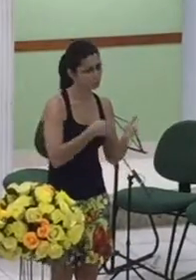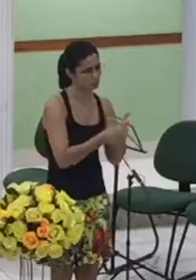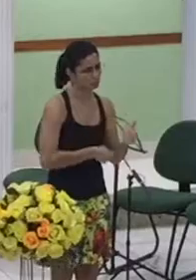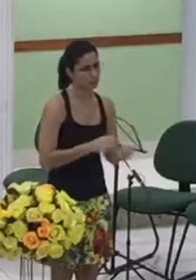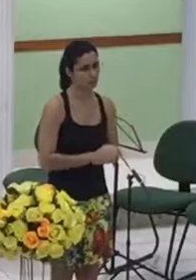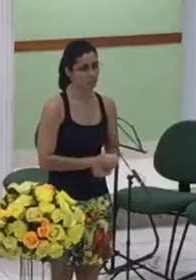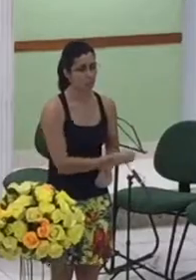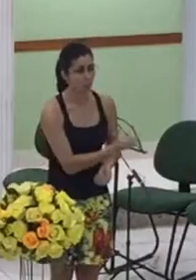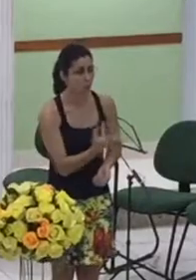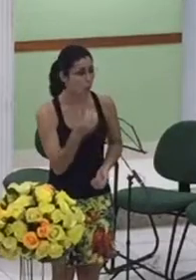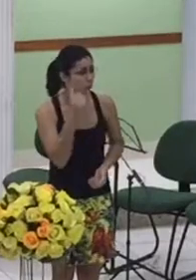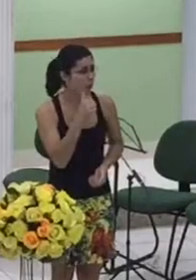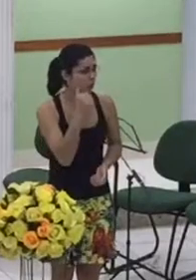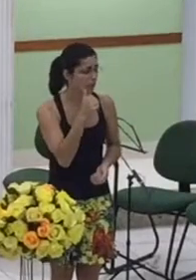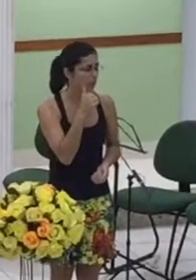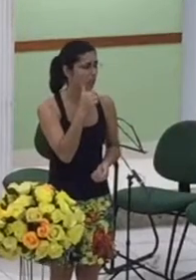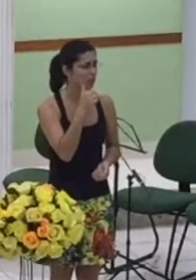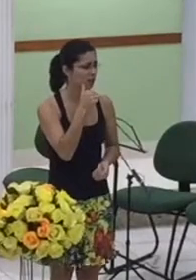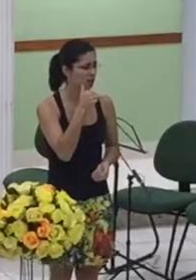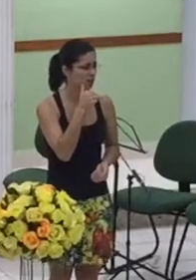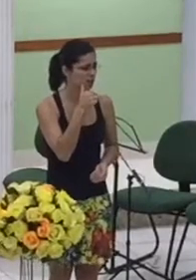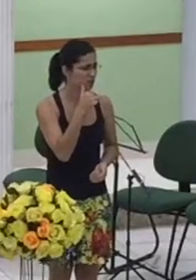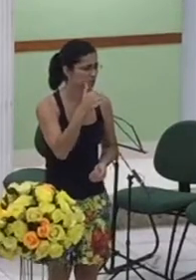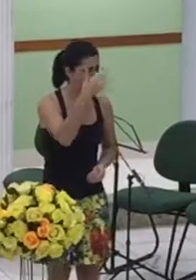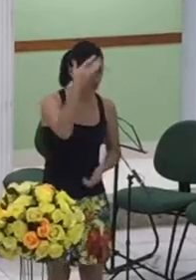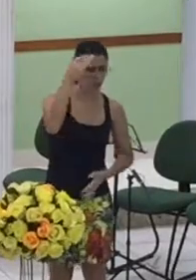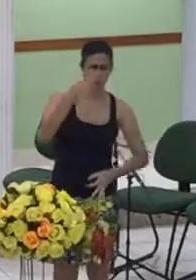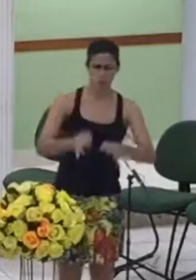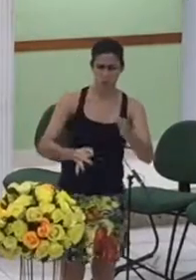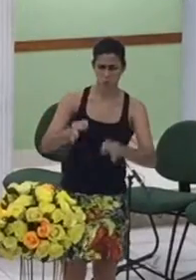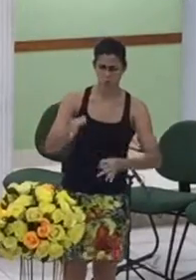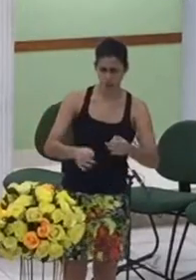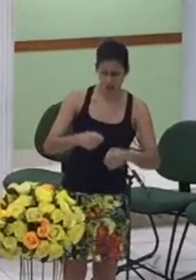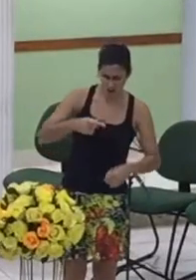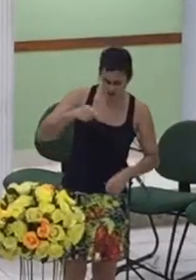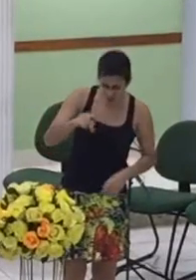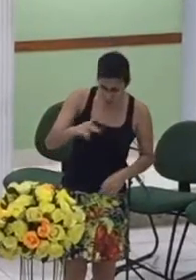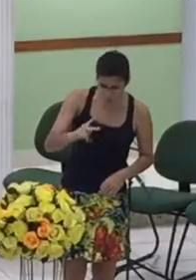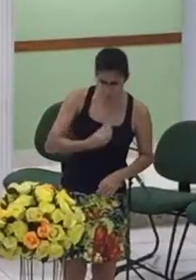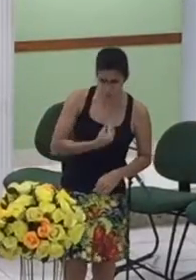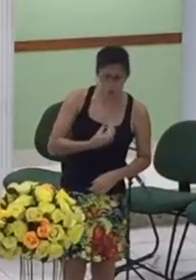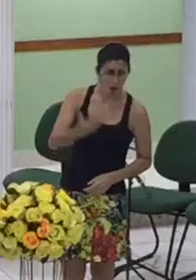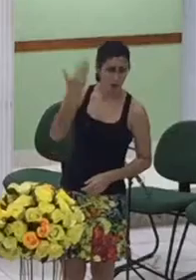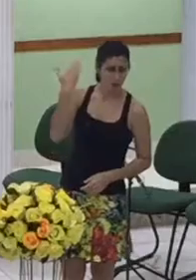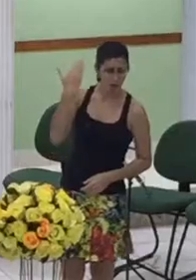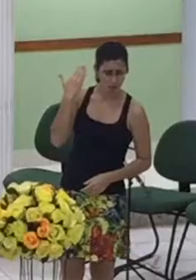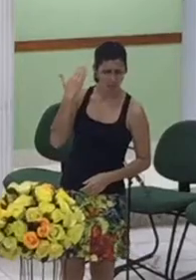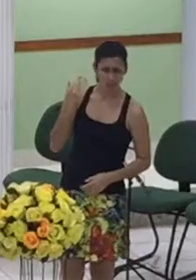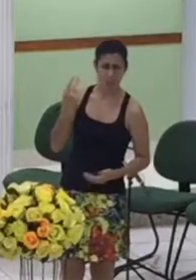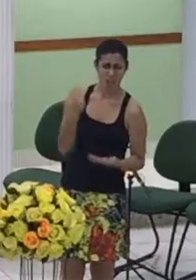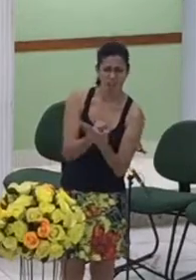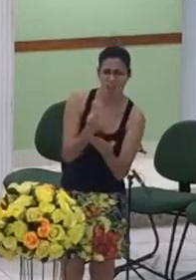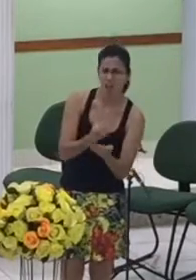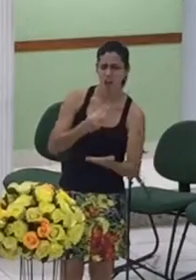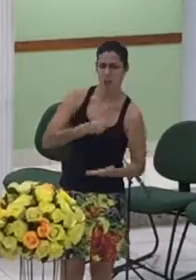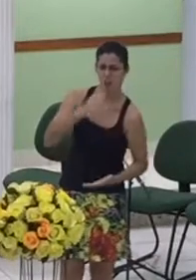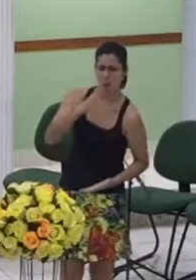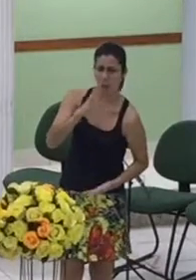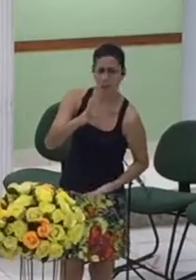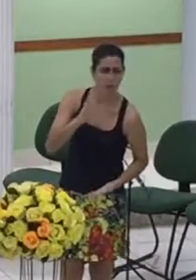julgadas pelo passado que vocês tiveram mas não se deixem julgar o senhor está vendo a